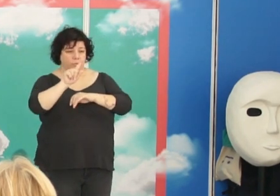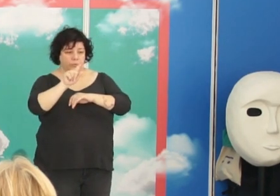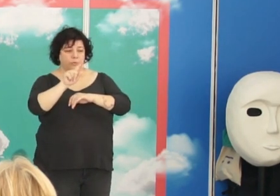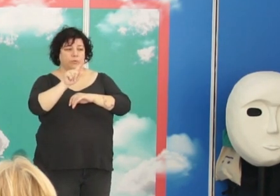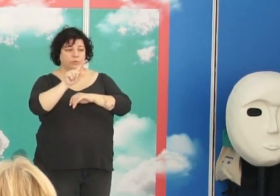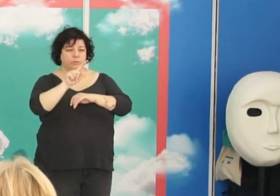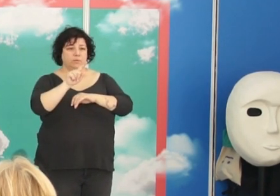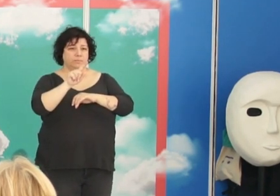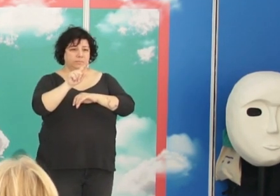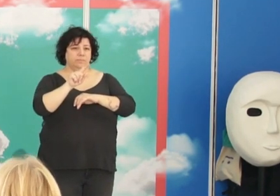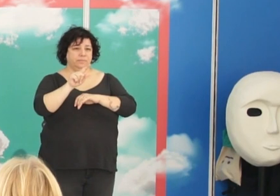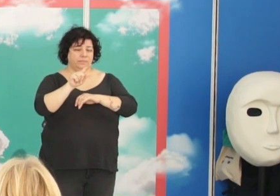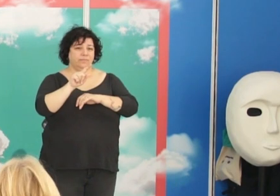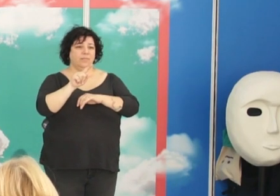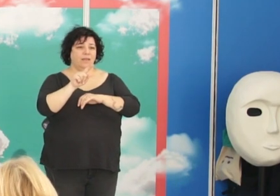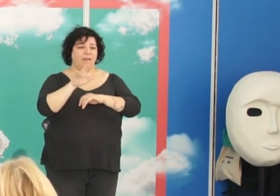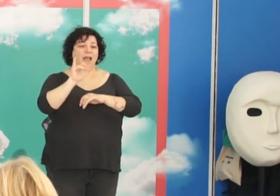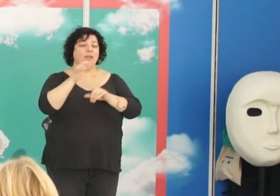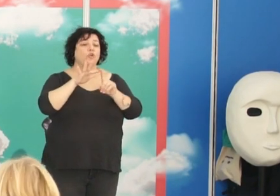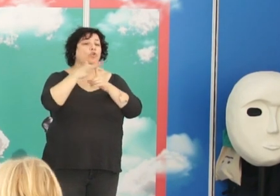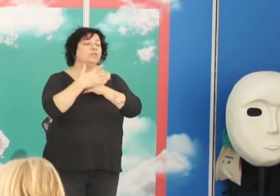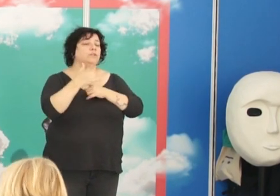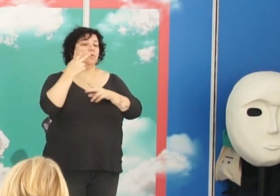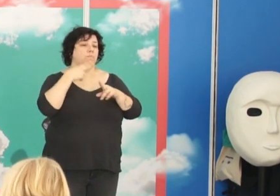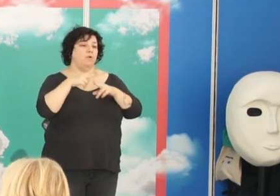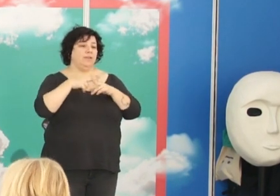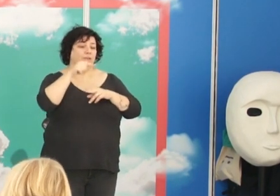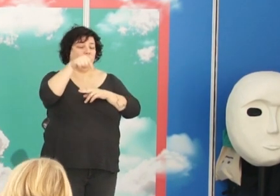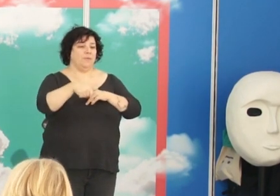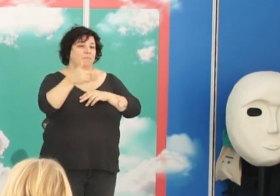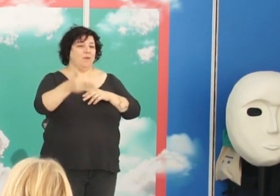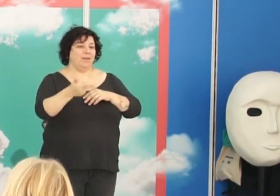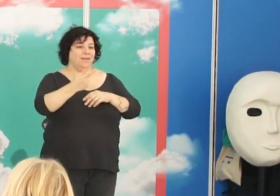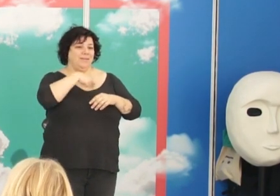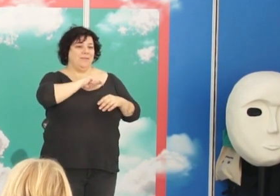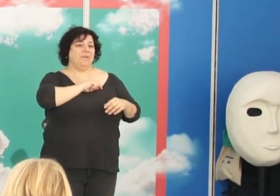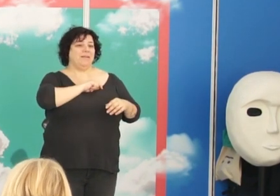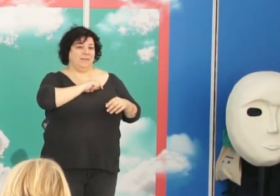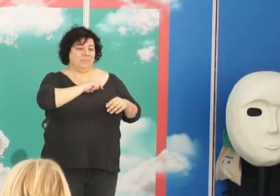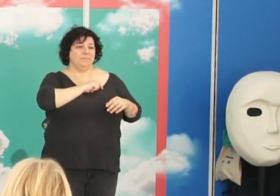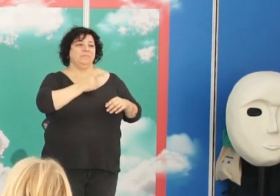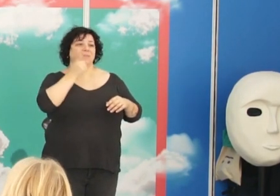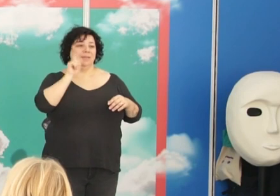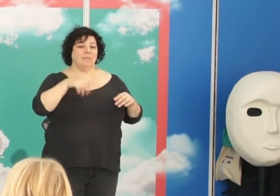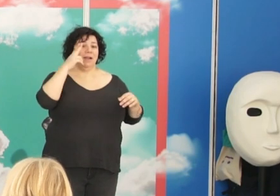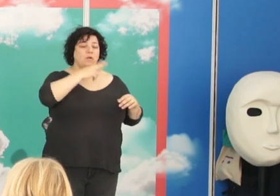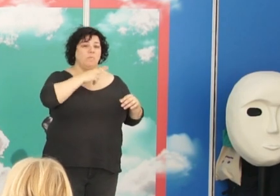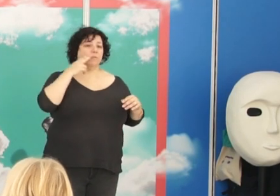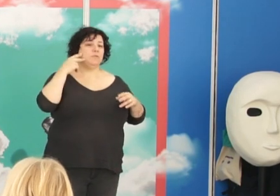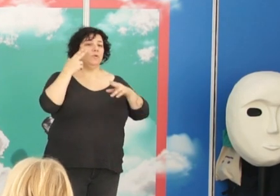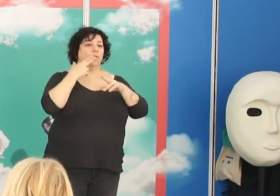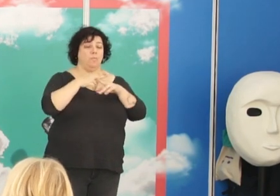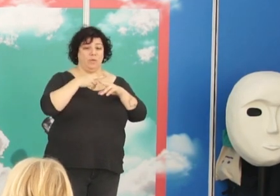si es en el 31, sucede en un contexto político importante, el compromiso político